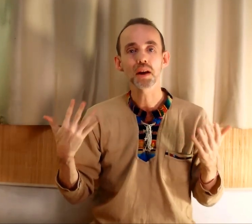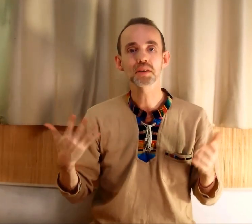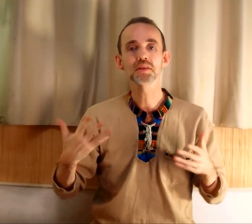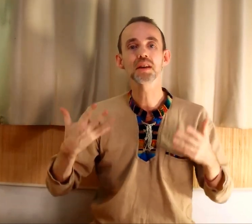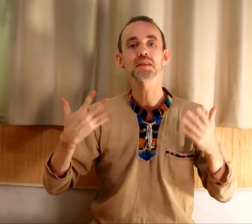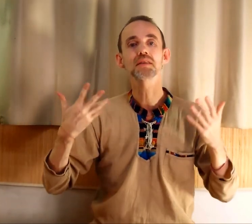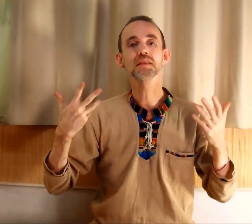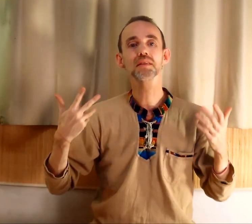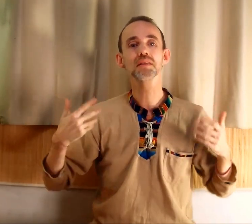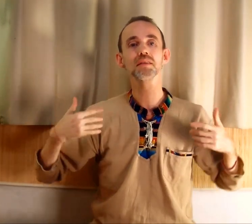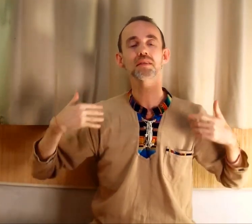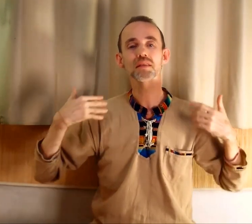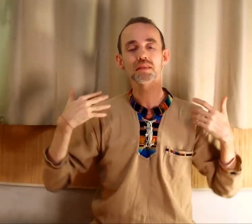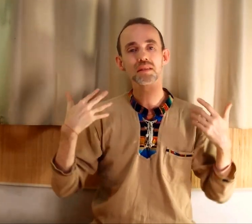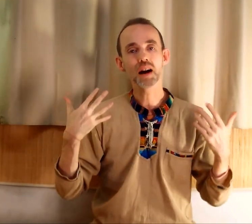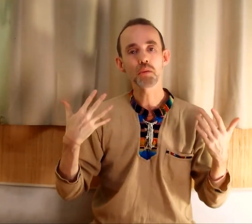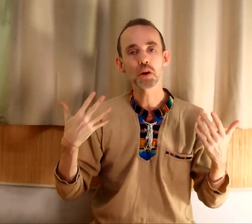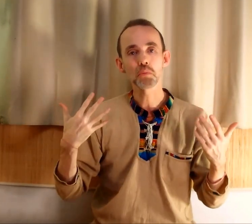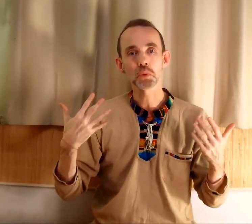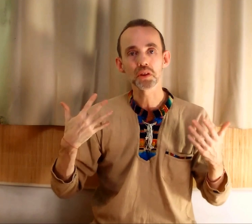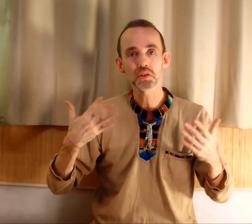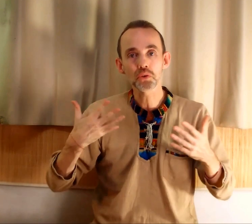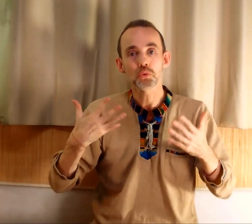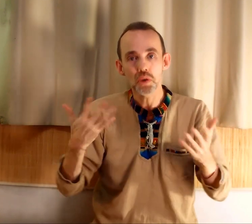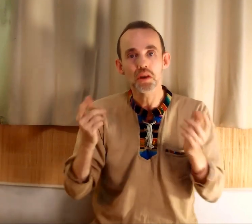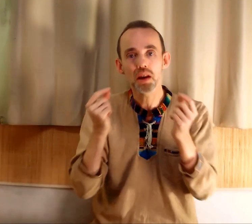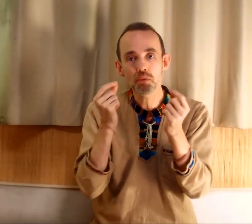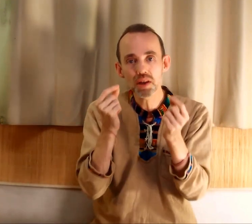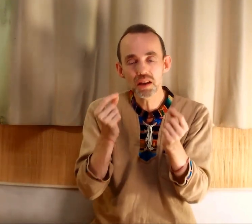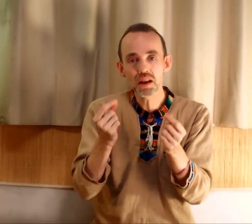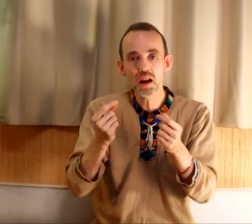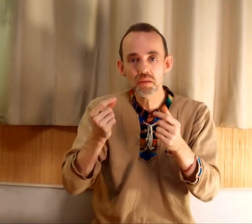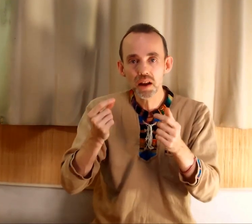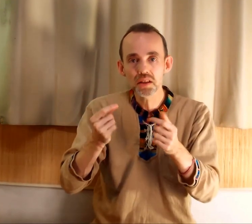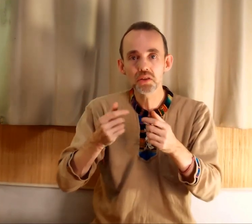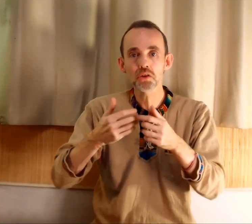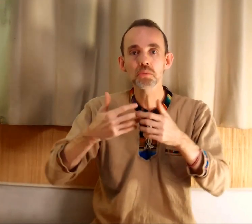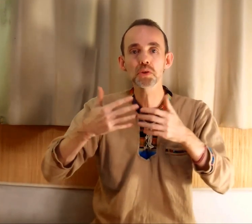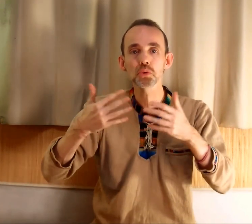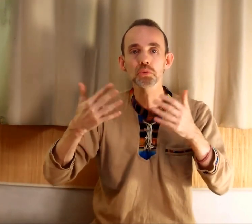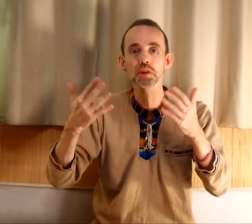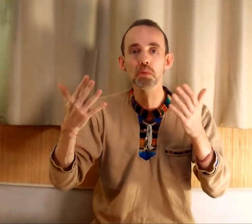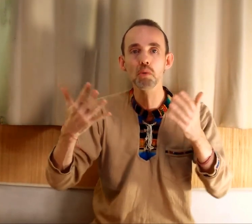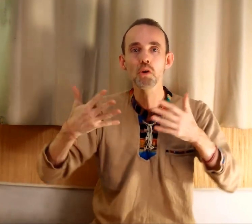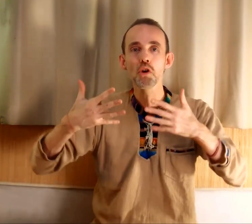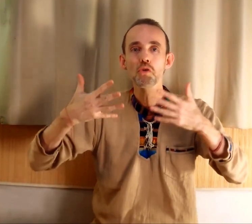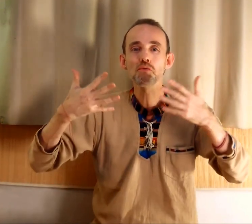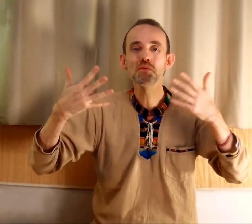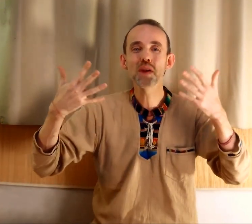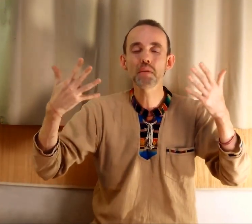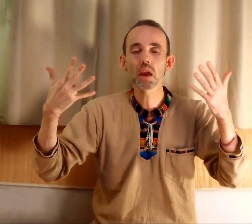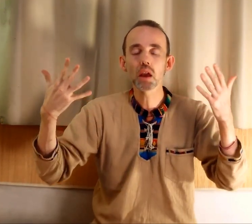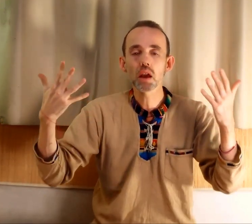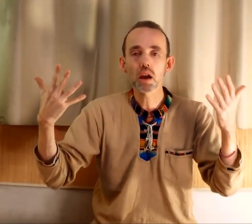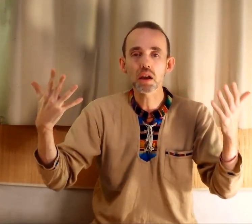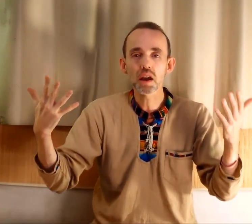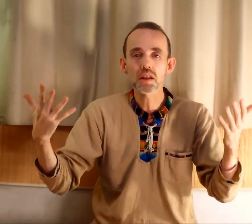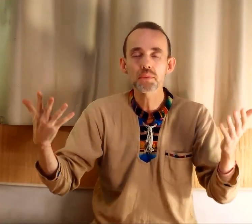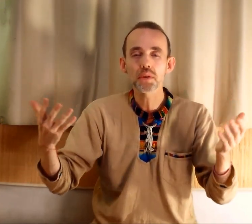faire la sieste, avoir un moment de détente, oui, là vous allez aller vers la détente, mais surtout des moments où vous n'avez rien à